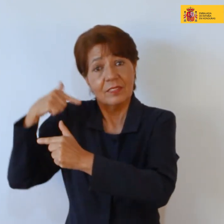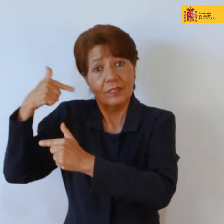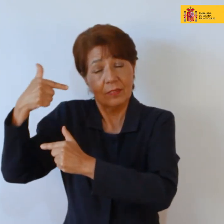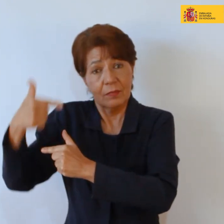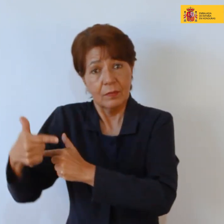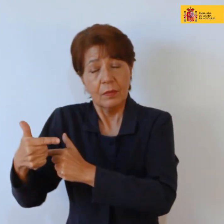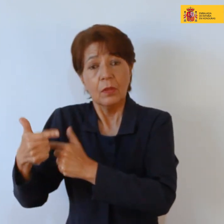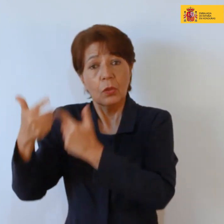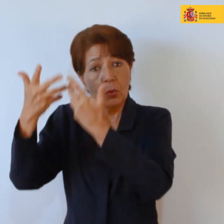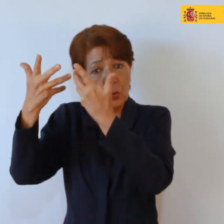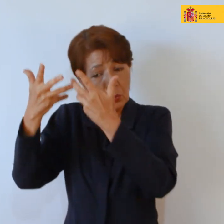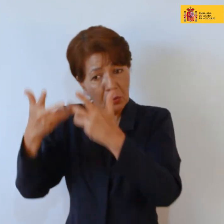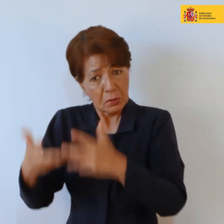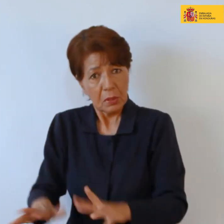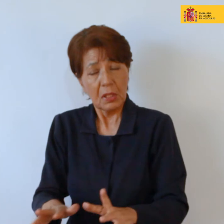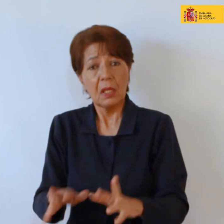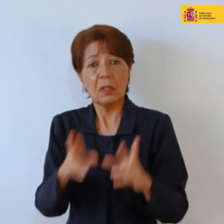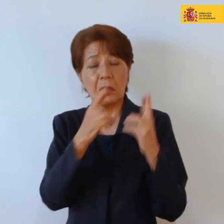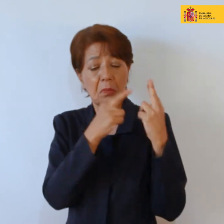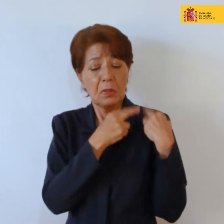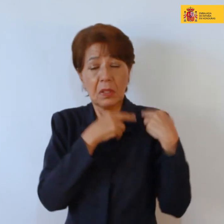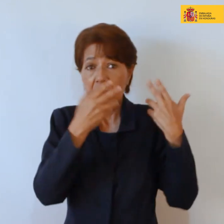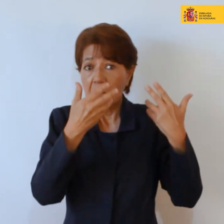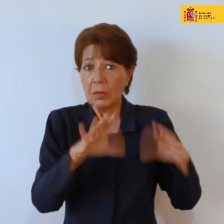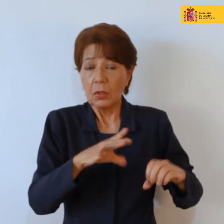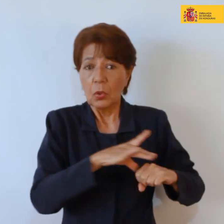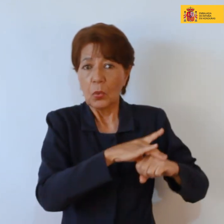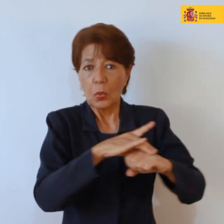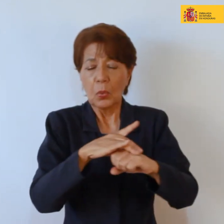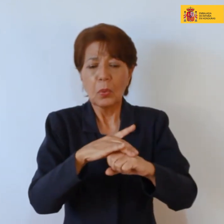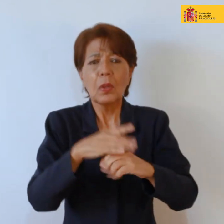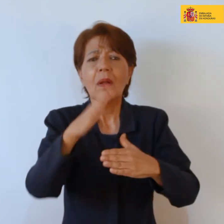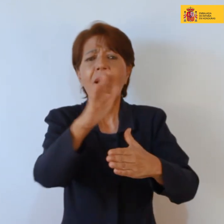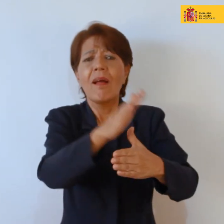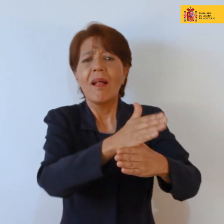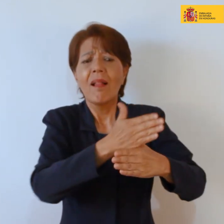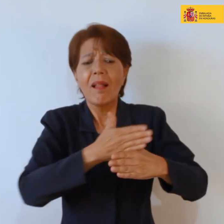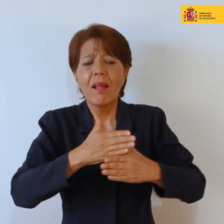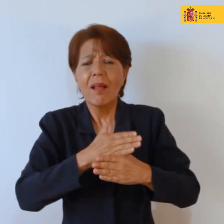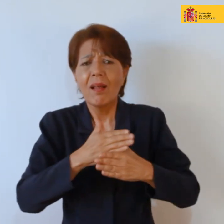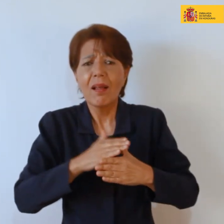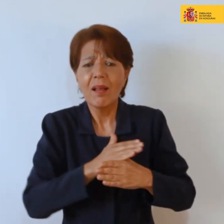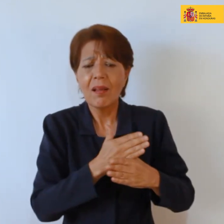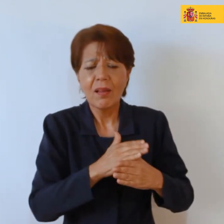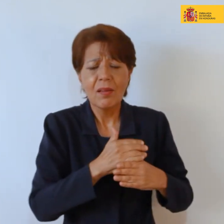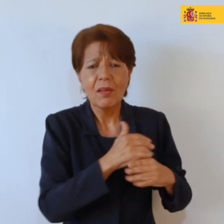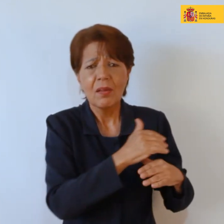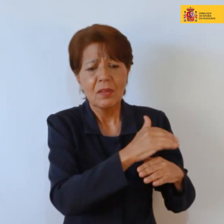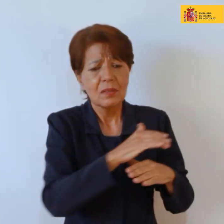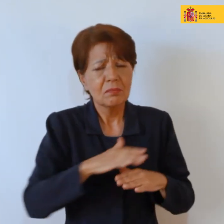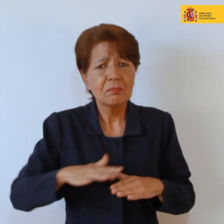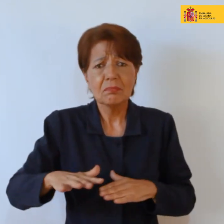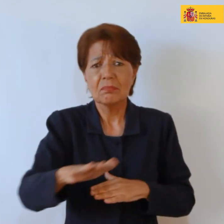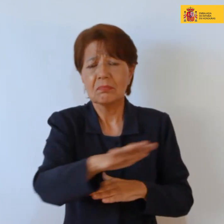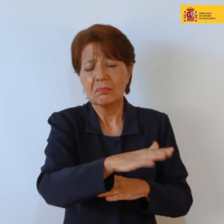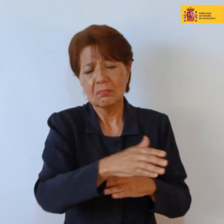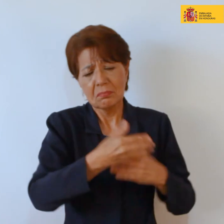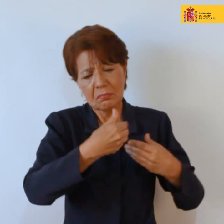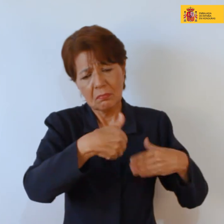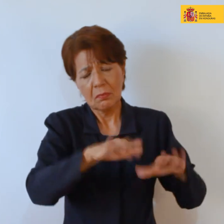finalizada su misión repartió sus tierras construyó una casa cama y desatándose una gran